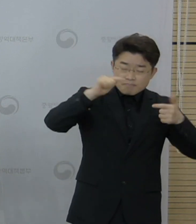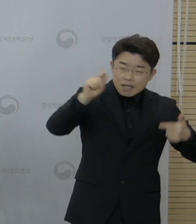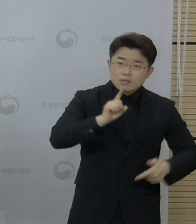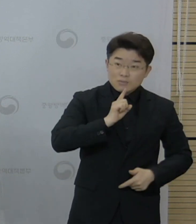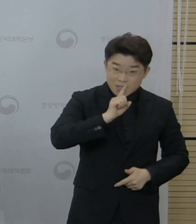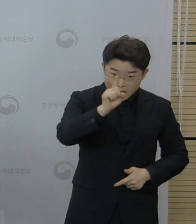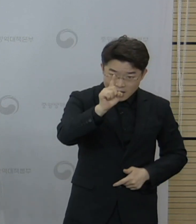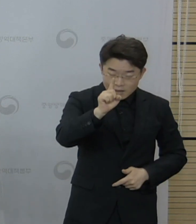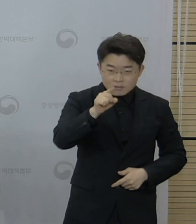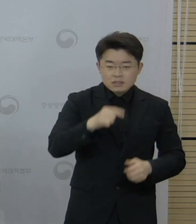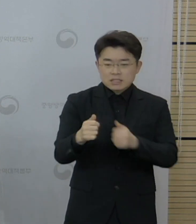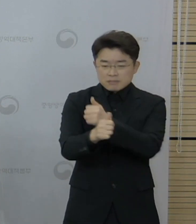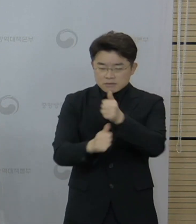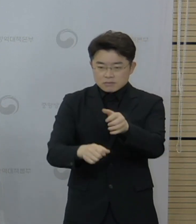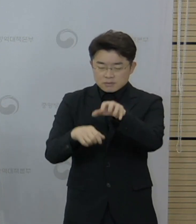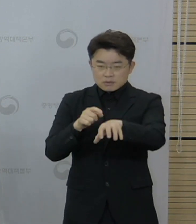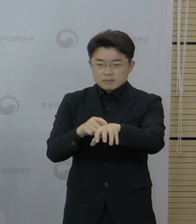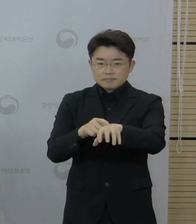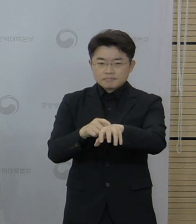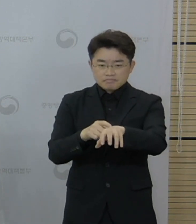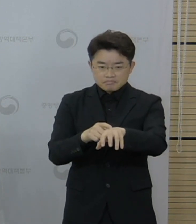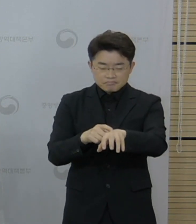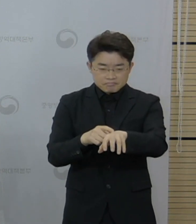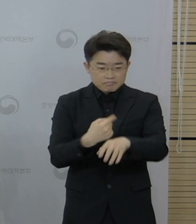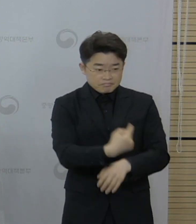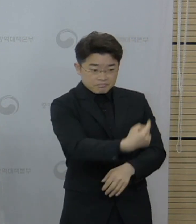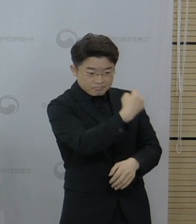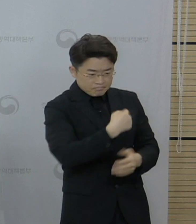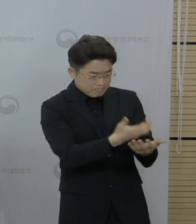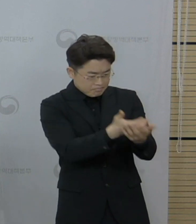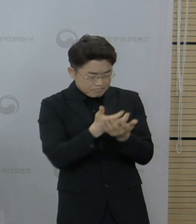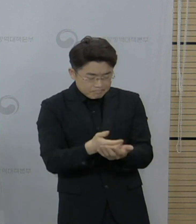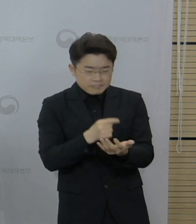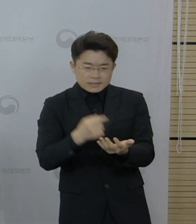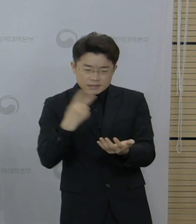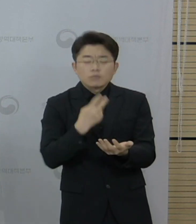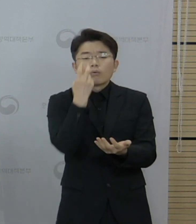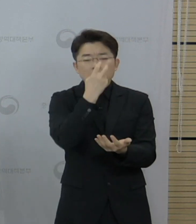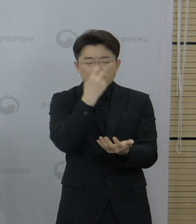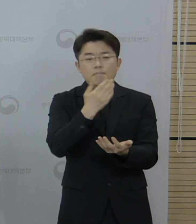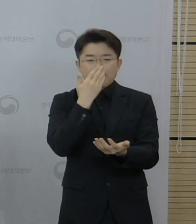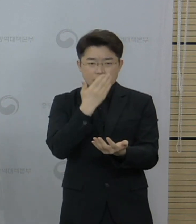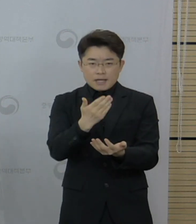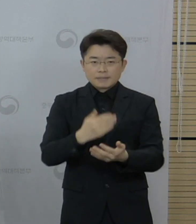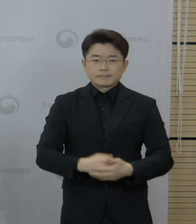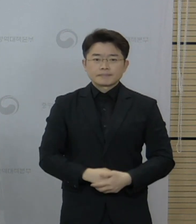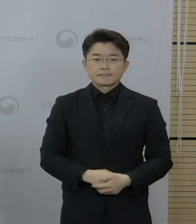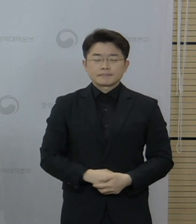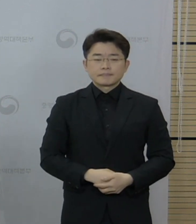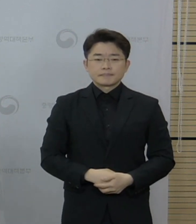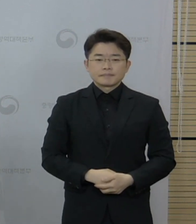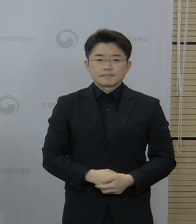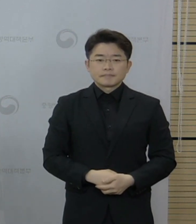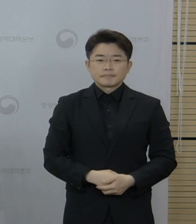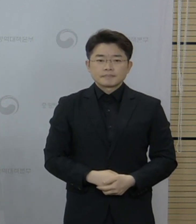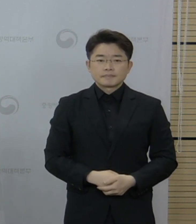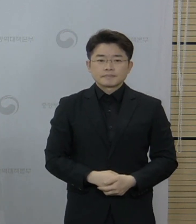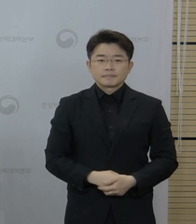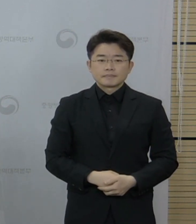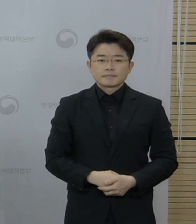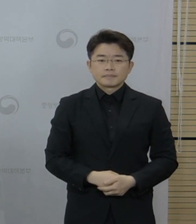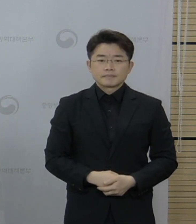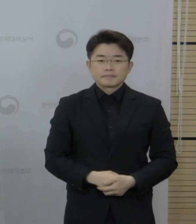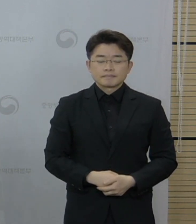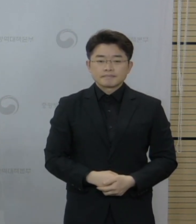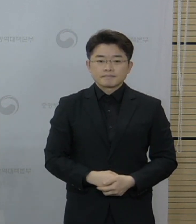한 번 더 조사를 보완하고 심의할 수 있는 절차는 마련되어 있다고 설명드리고자 합니다.